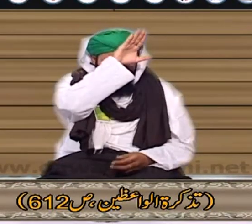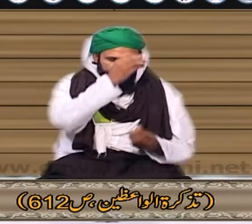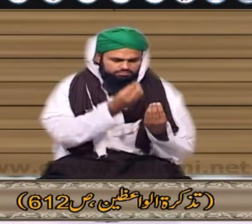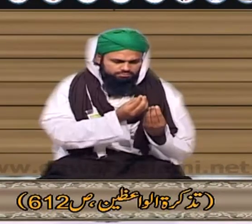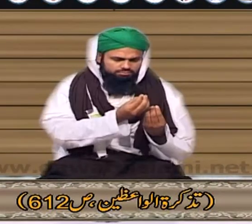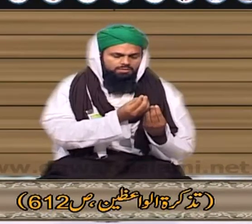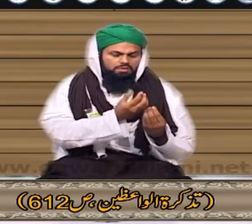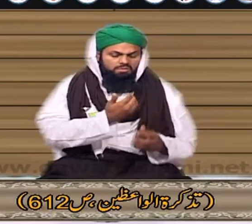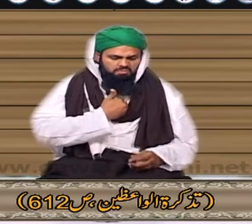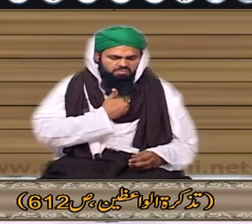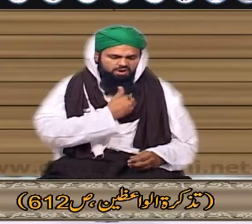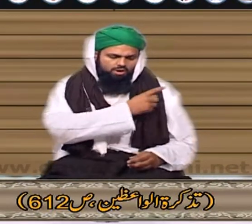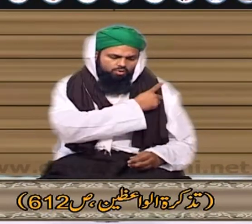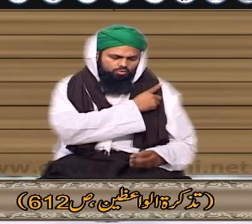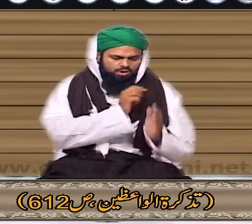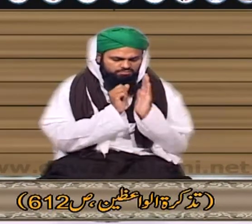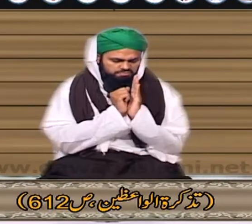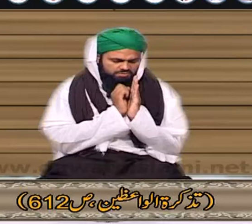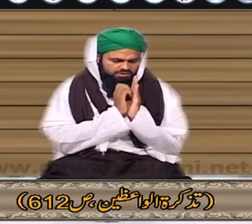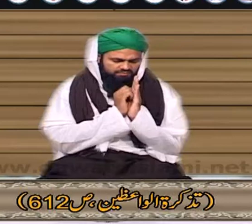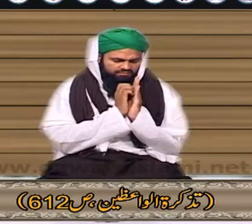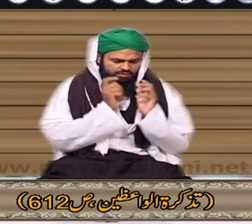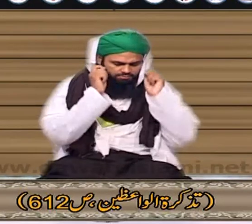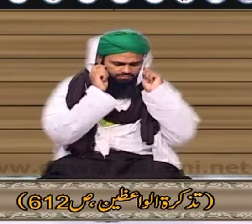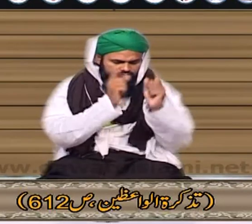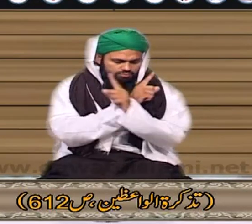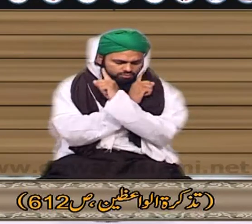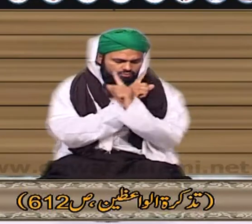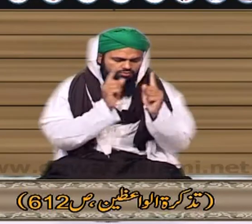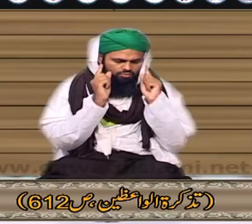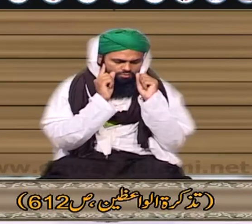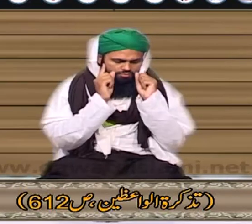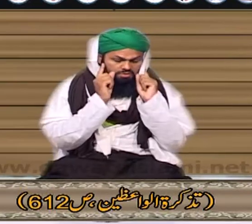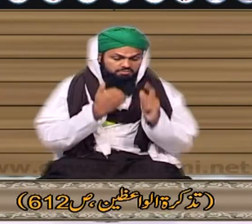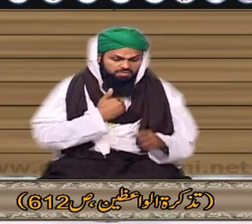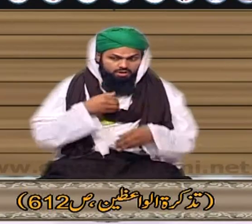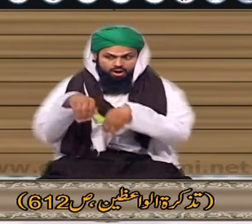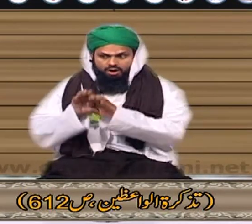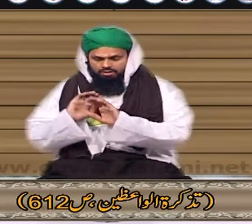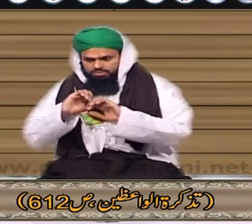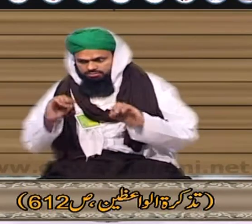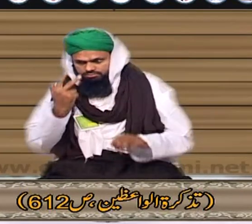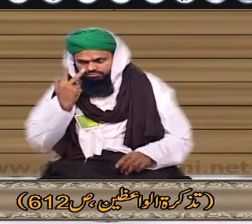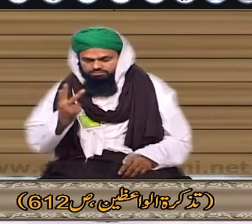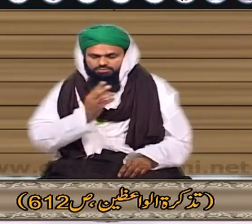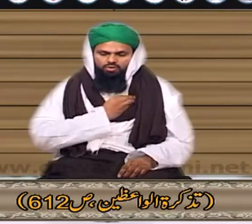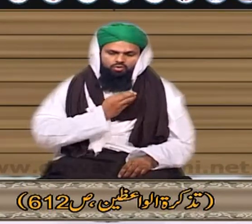میں اپنے گناہوں سے توبہ کرنے آیا ہوں اور میں نے کچھ ایسے ہلناک مناظر دیکھے ہیں کہ مجھ پر خوف تاری ہے